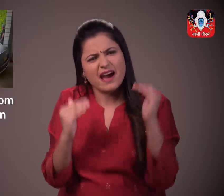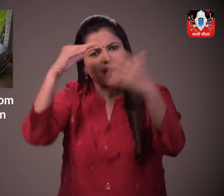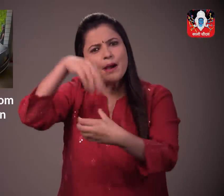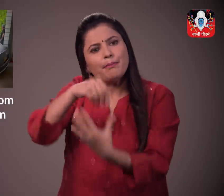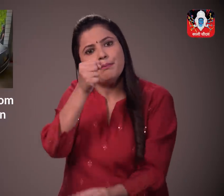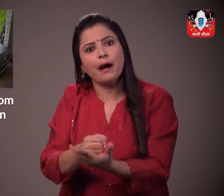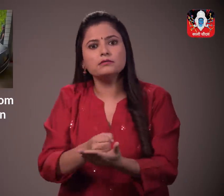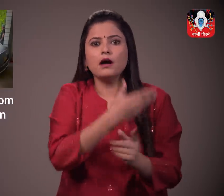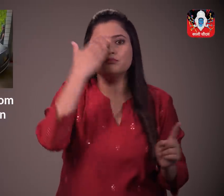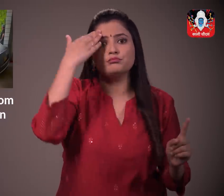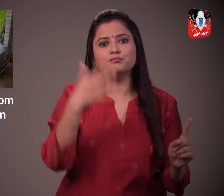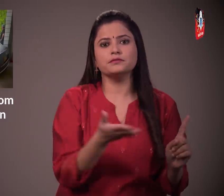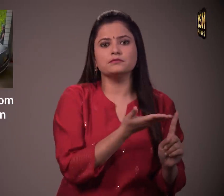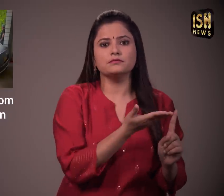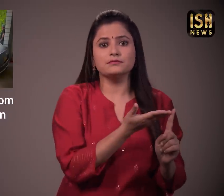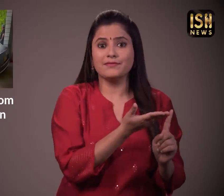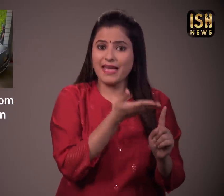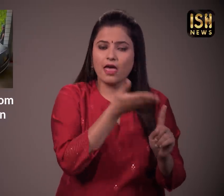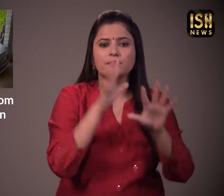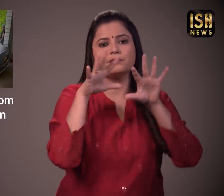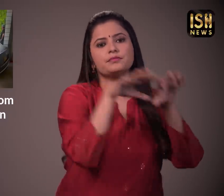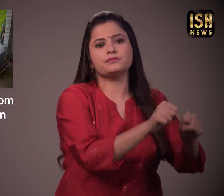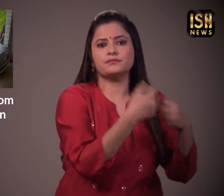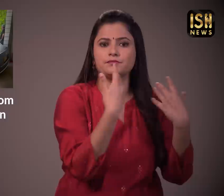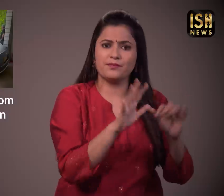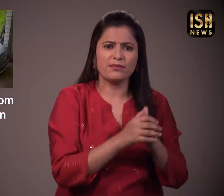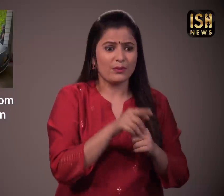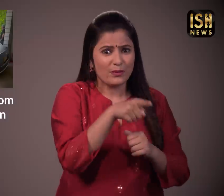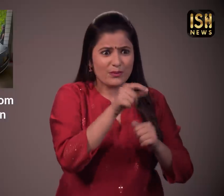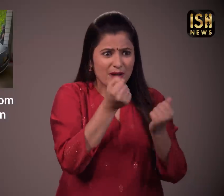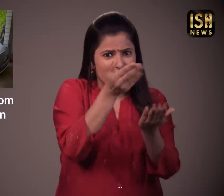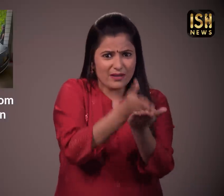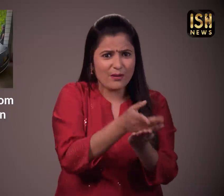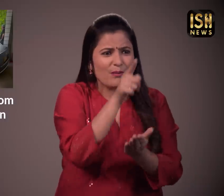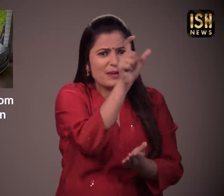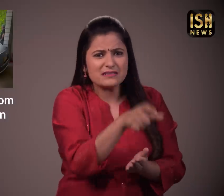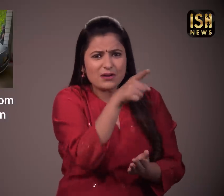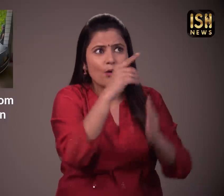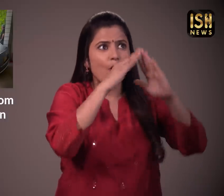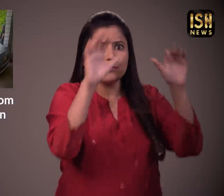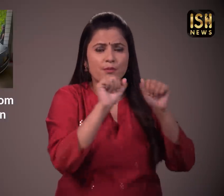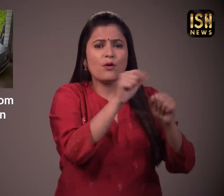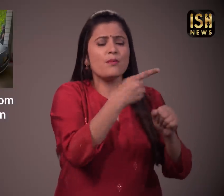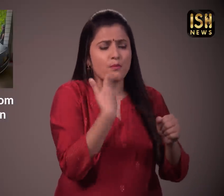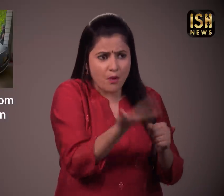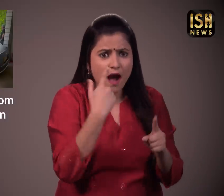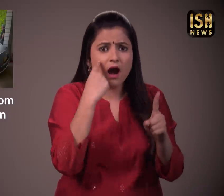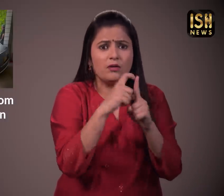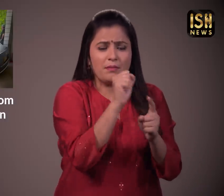और इसमें हाई एंडेट टेकनलोजी थी जिससे चोर नहीं जानते थे मालिक कार के लिए दस्तावेज उपलत कराने में विफल